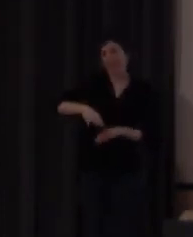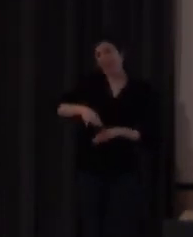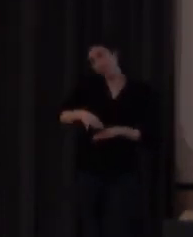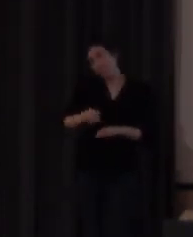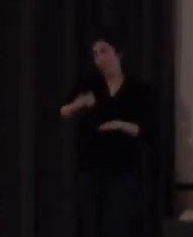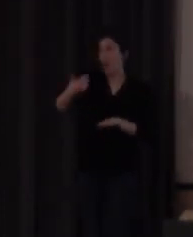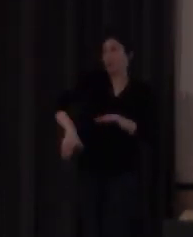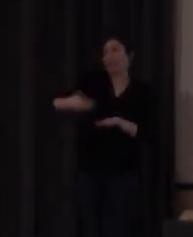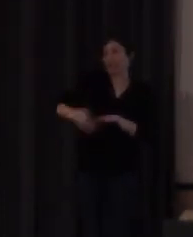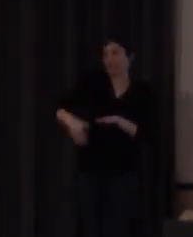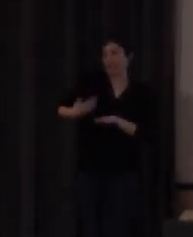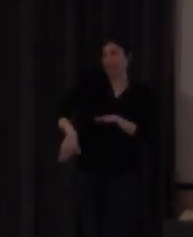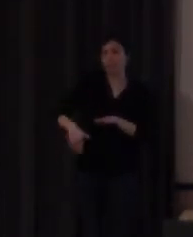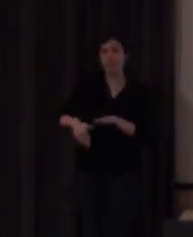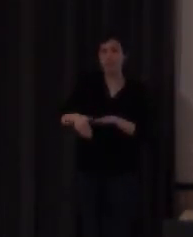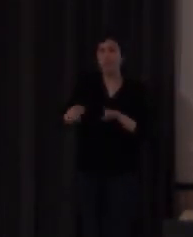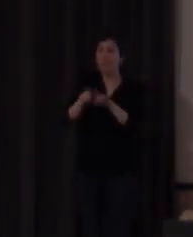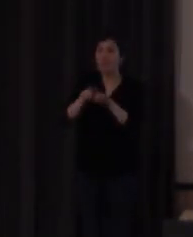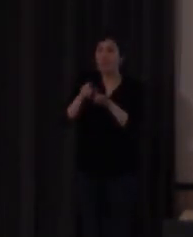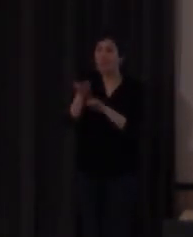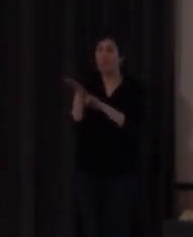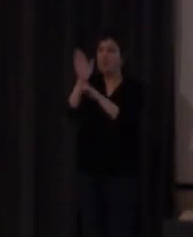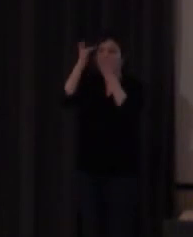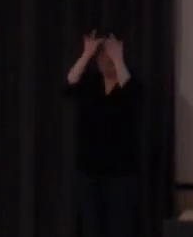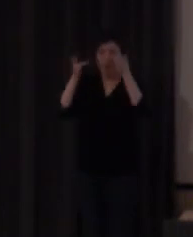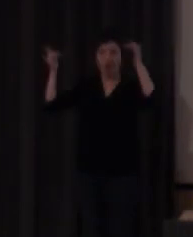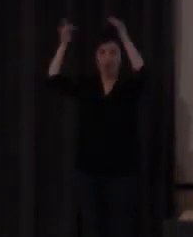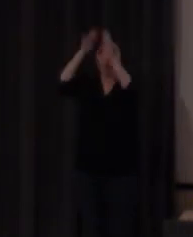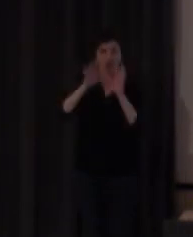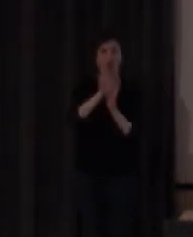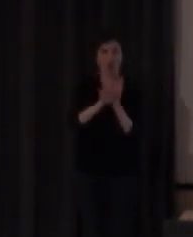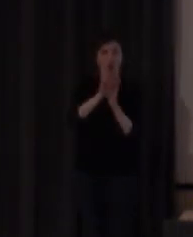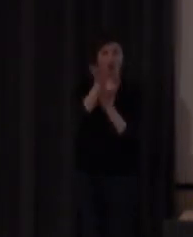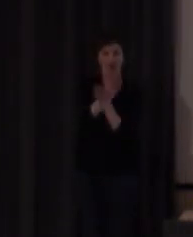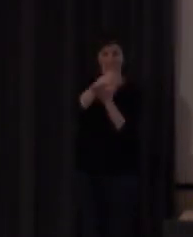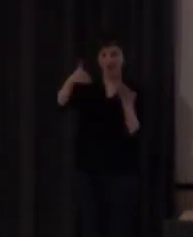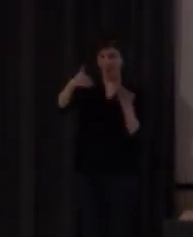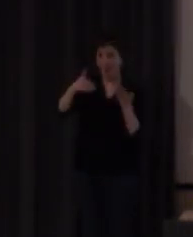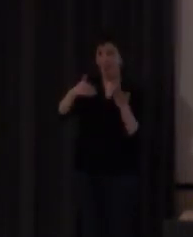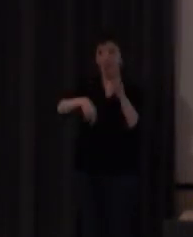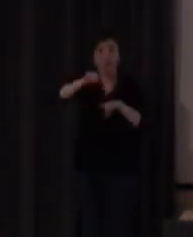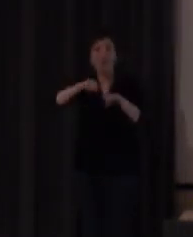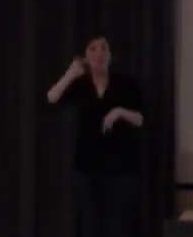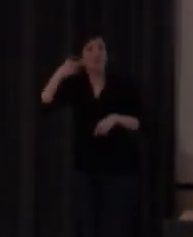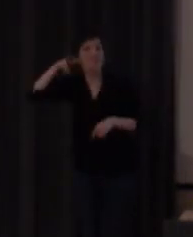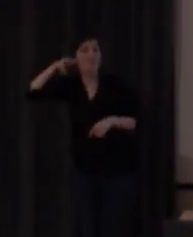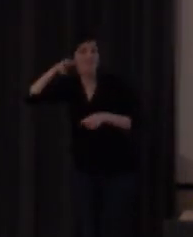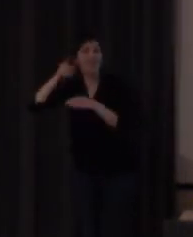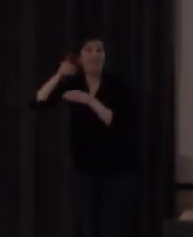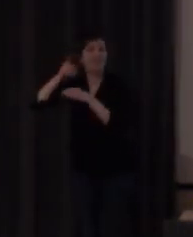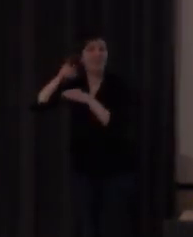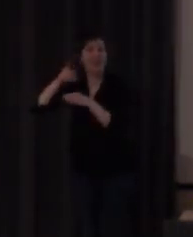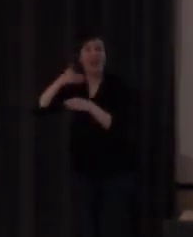principio capacidad de representación fonológica puede proceder de sus propios restos auditivos de